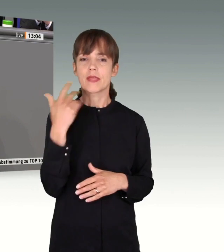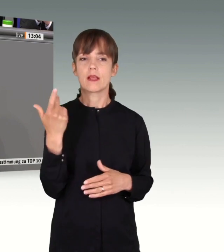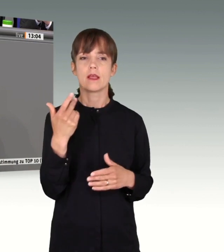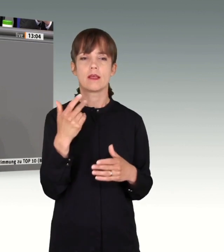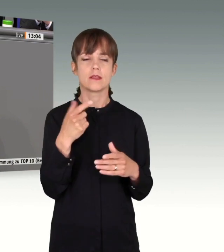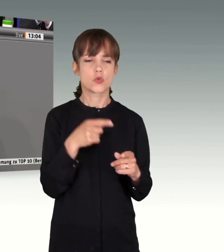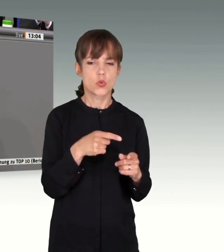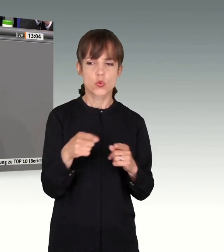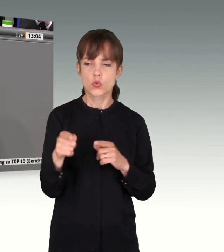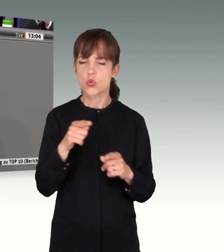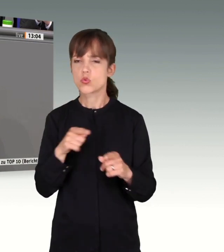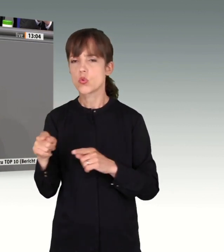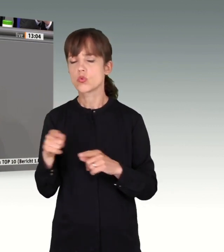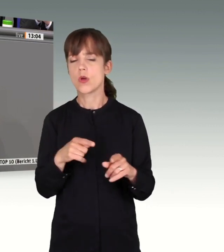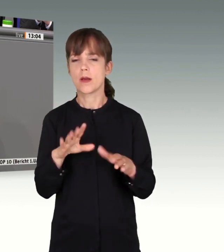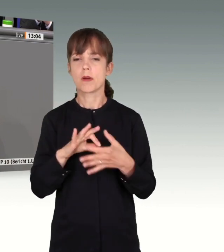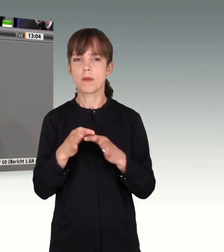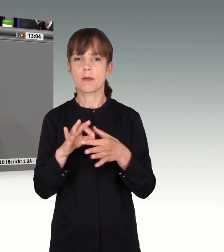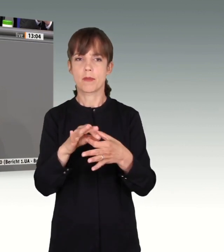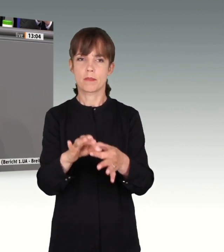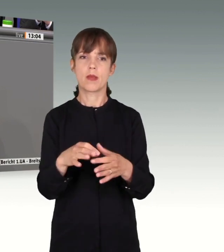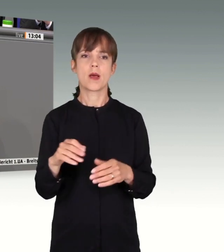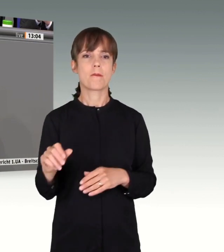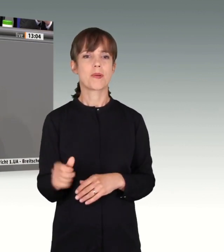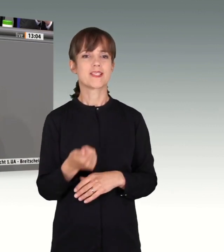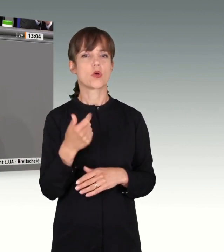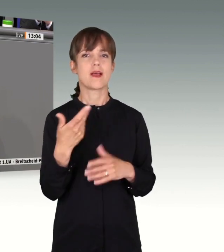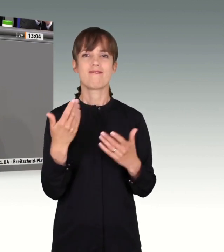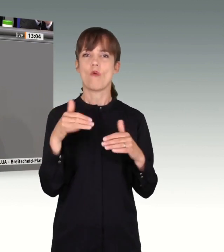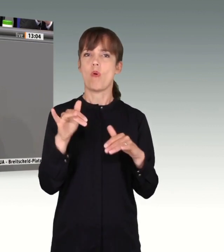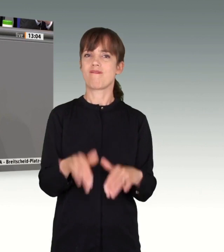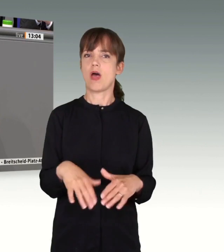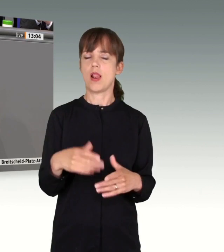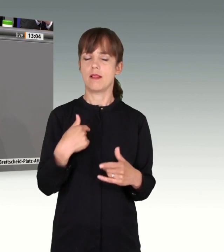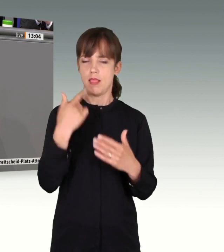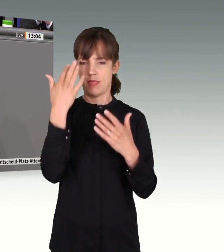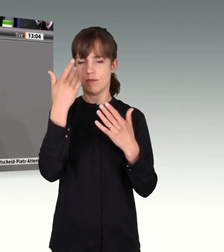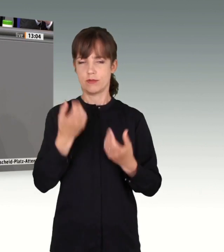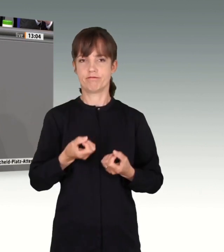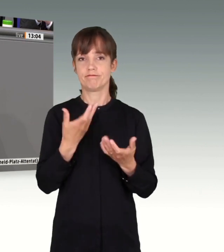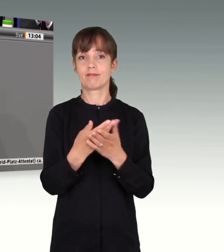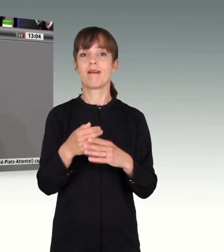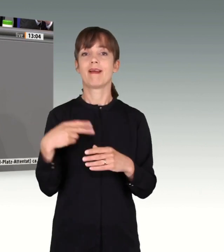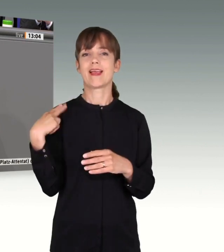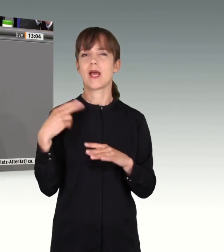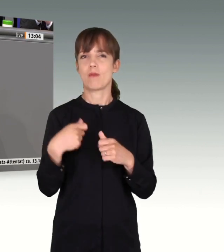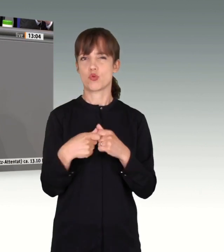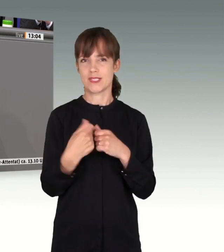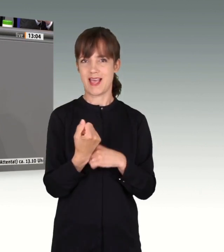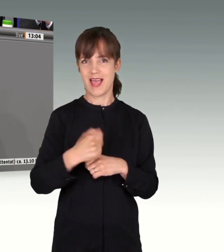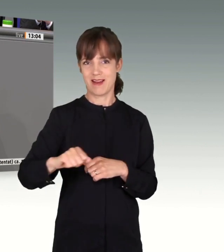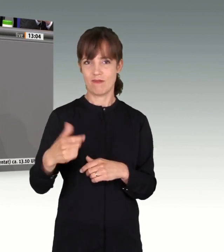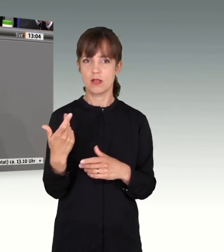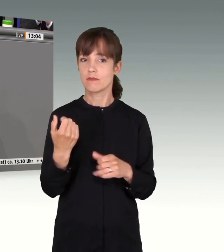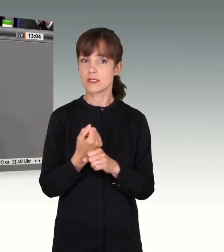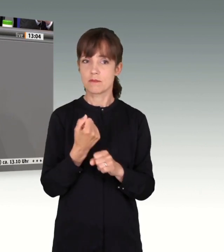Eine besondere Anekdote kann man das gar nicht nennen. Ein besonderer Vorfall lässt mir keine Ruhe. Der Generalbundesanwalt lädt streitende